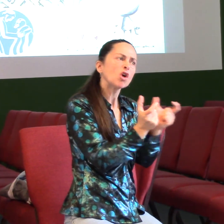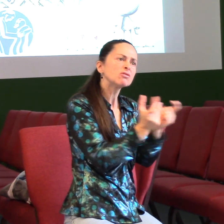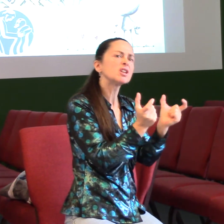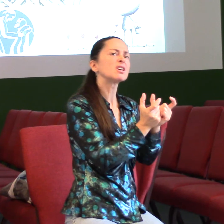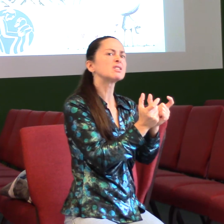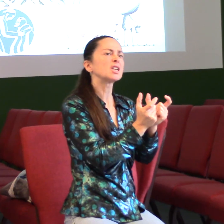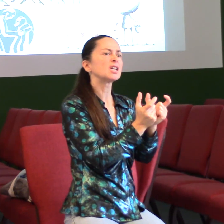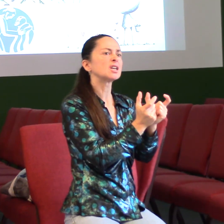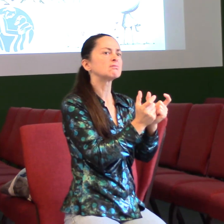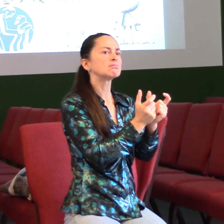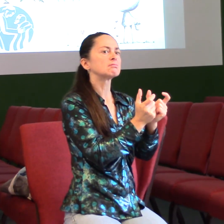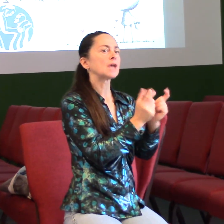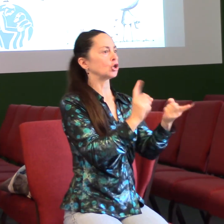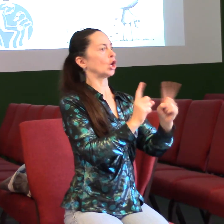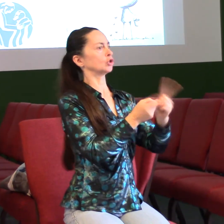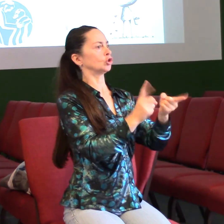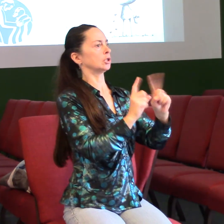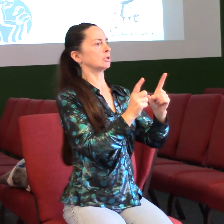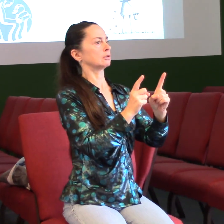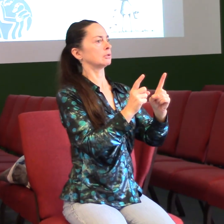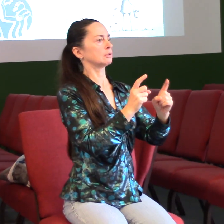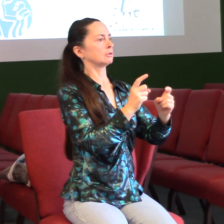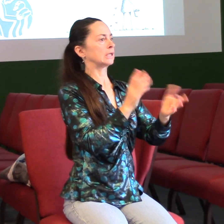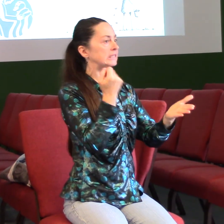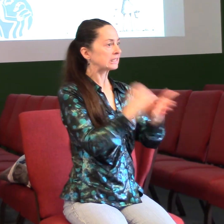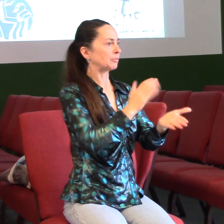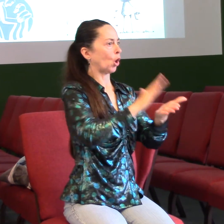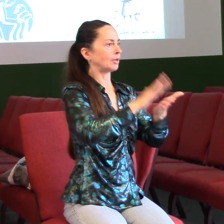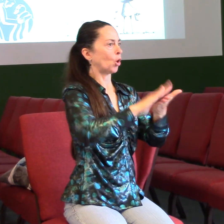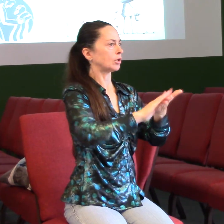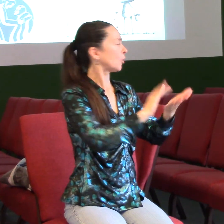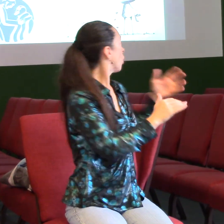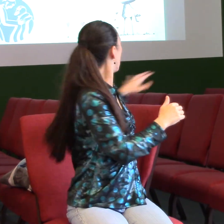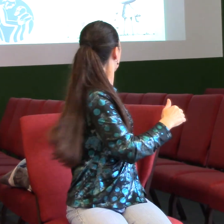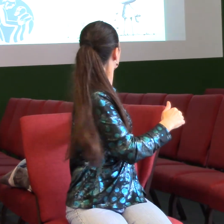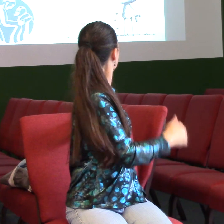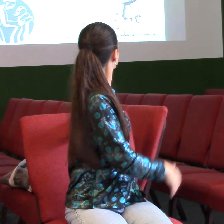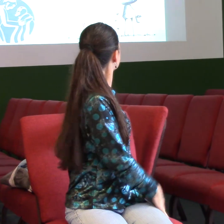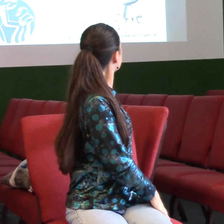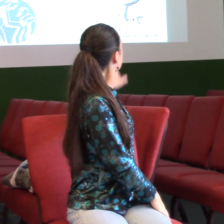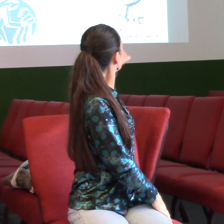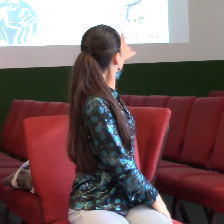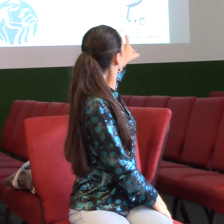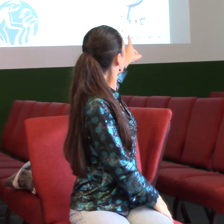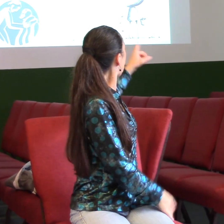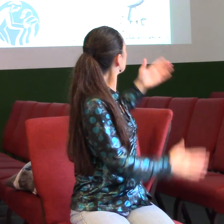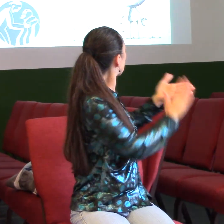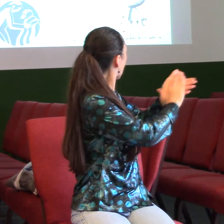sedí v autě. Anglicky je tam napsané Když se rozčiliš, tak nehřeš. Je tam vlastně ten verž přepsaný znova.